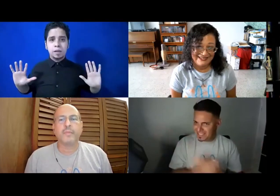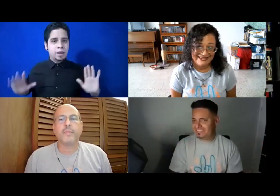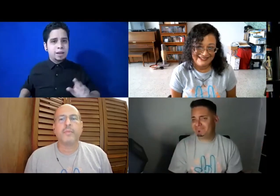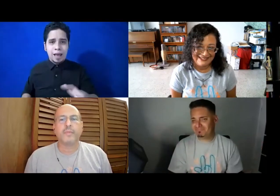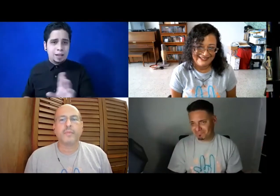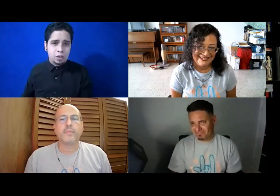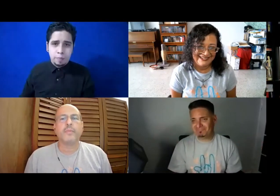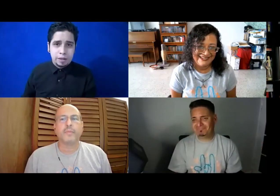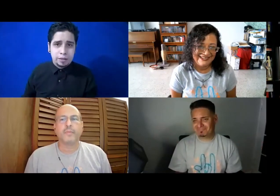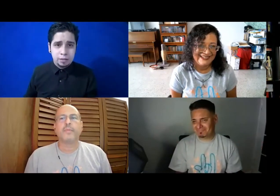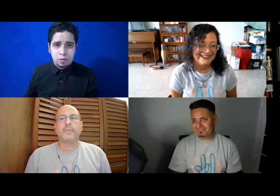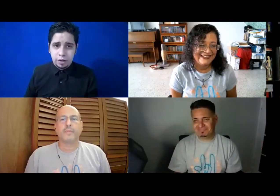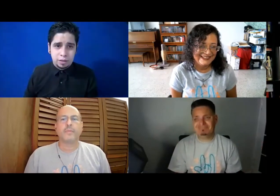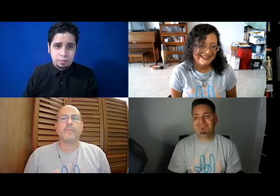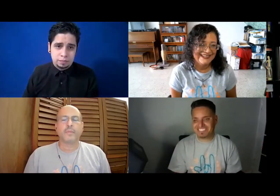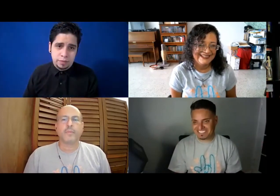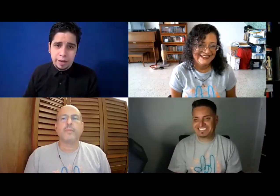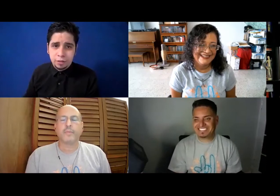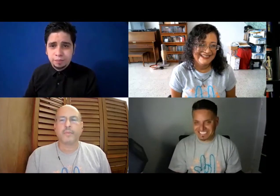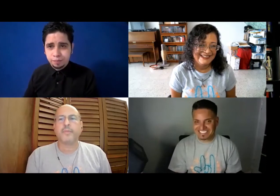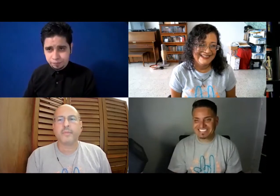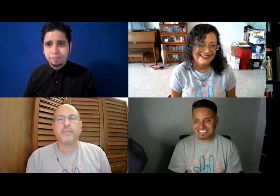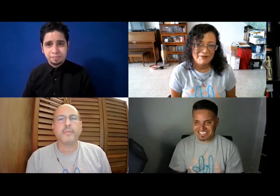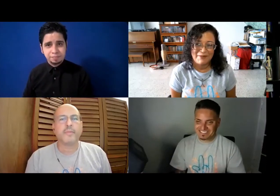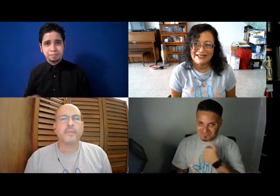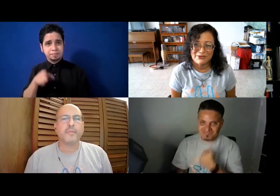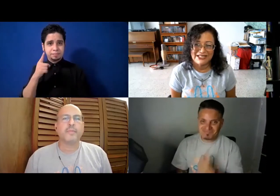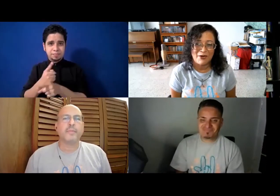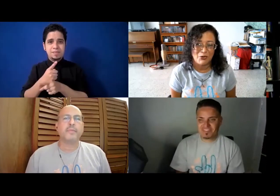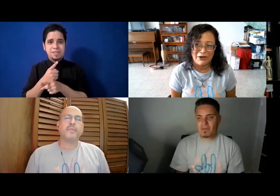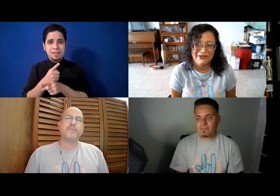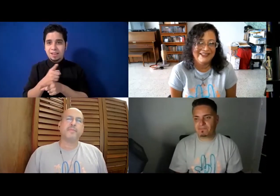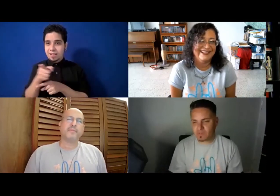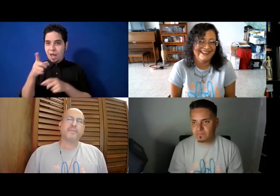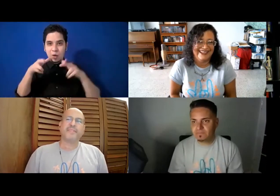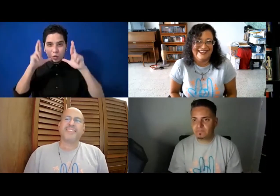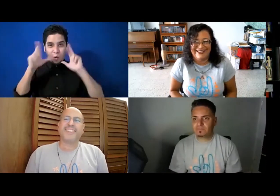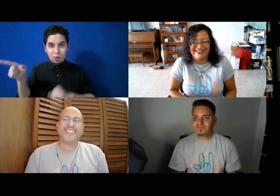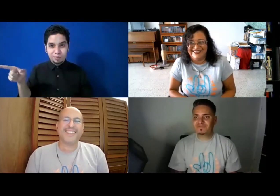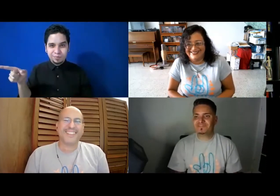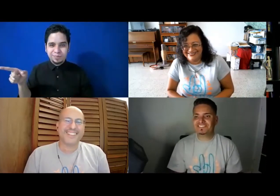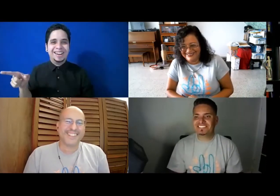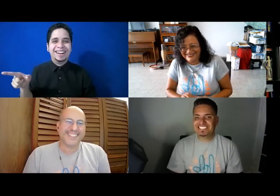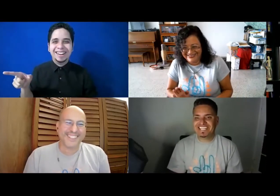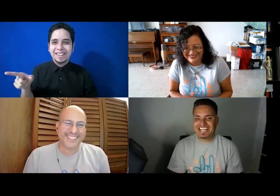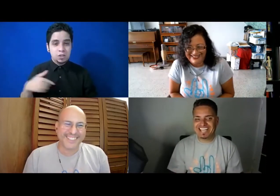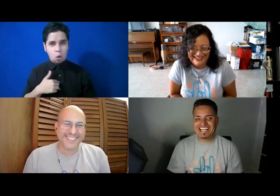Exacto, compartir, correcta, es eso. Mira, te pude ir para Colorado. Yo me apasiono con esto,